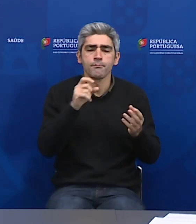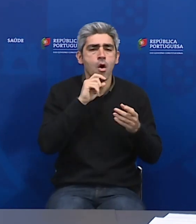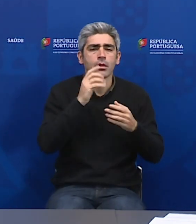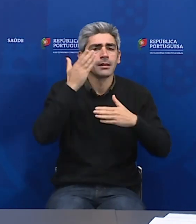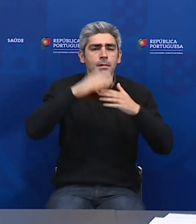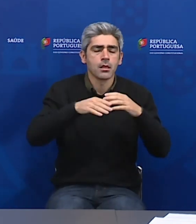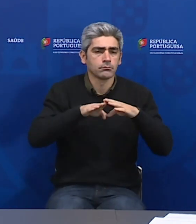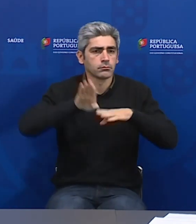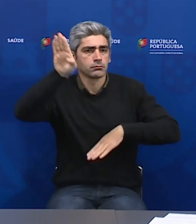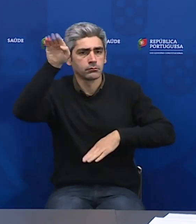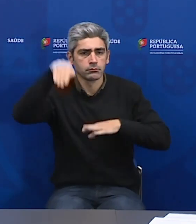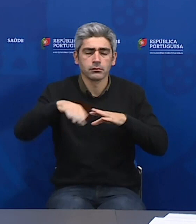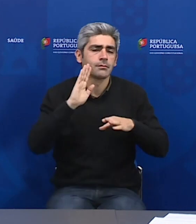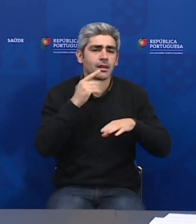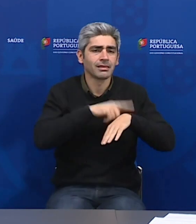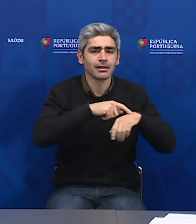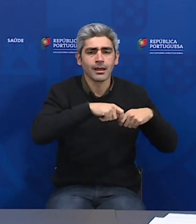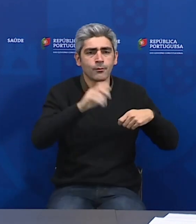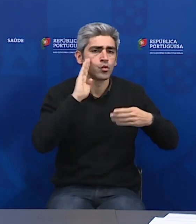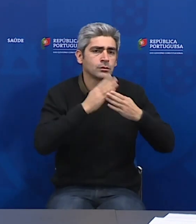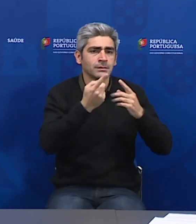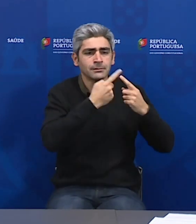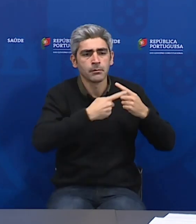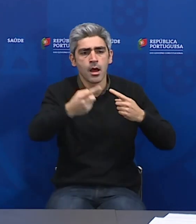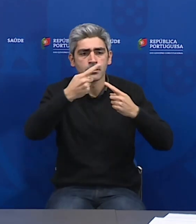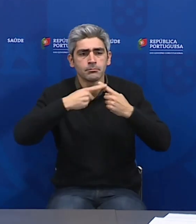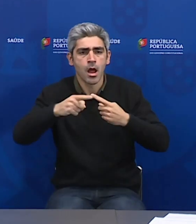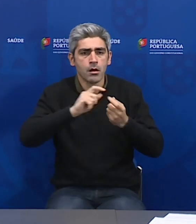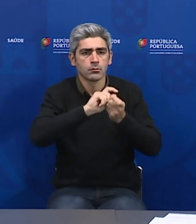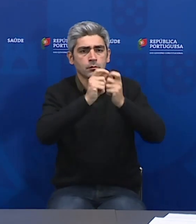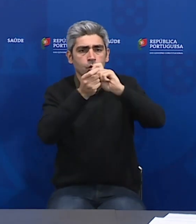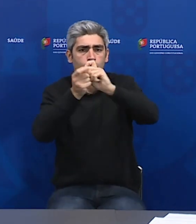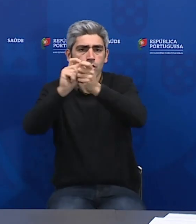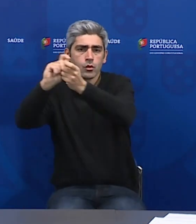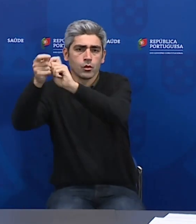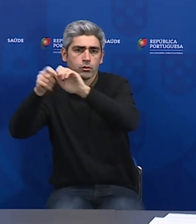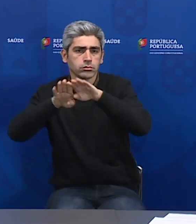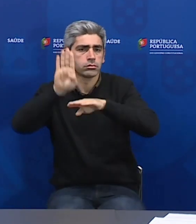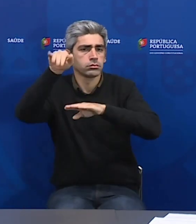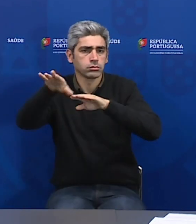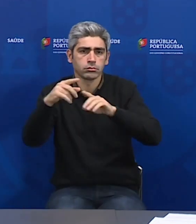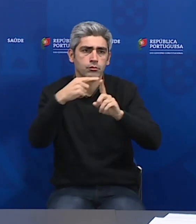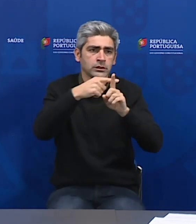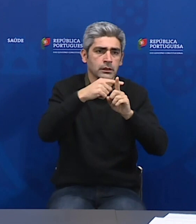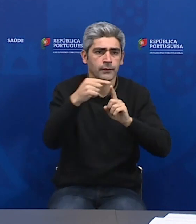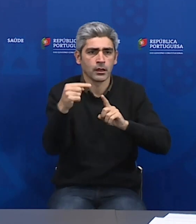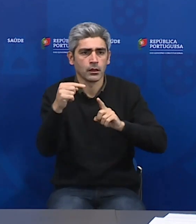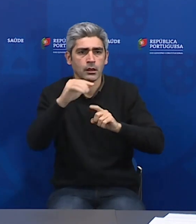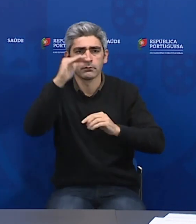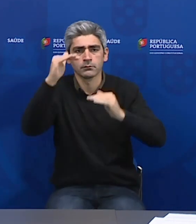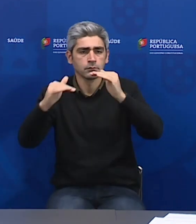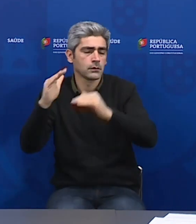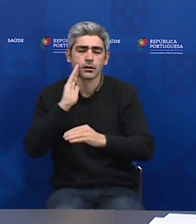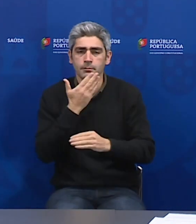voláteis no tempo. De uma semana para a outra evoluem mais favorável ou mais desfavoravelmente.